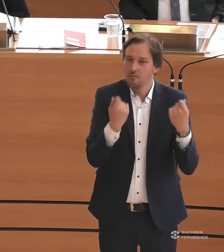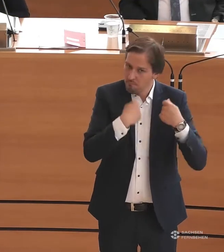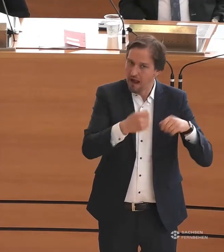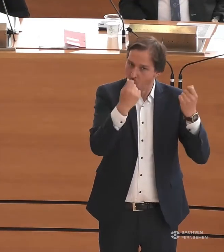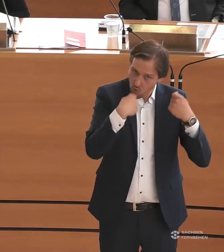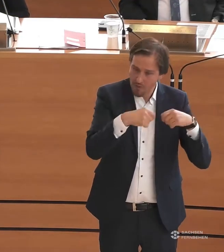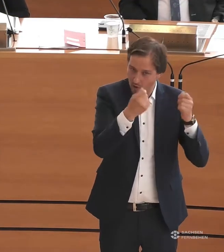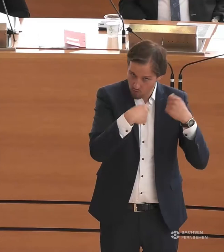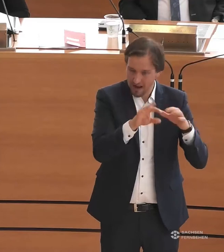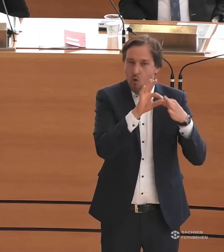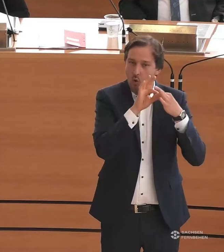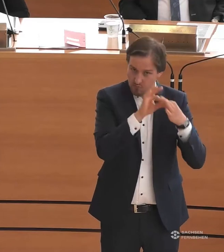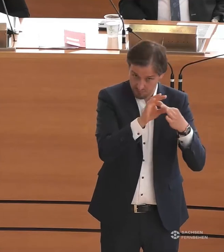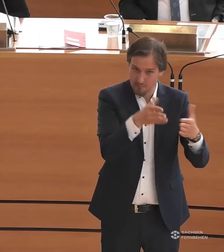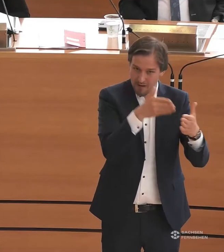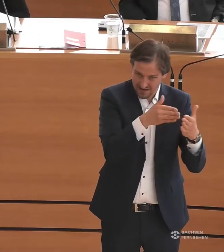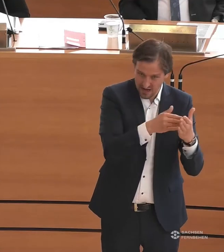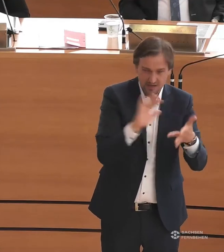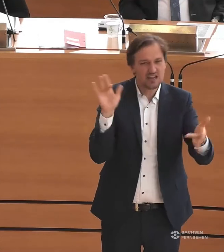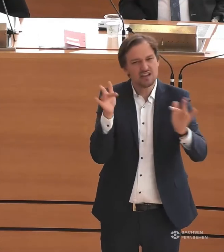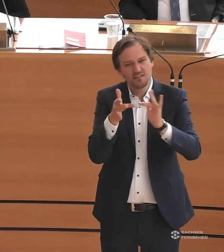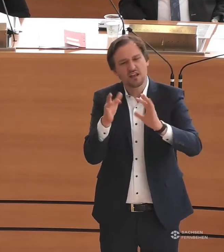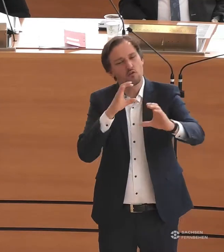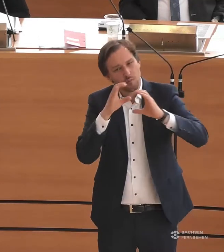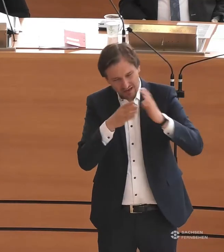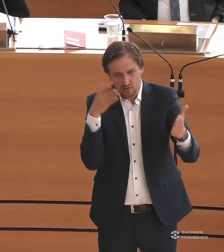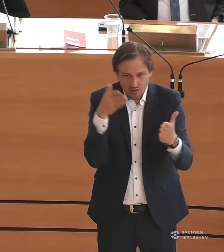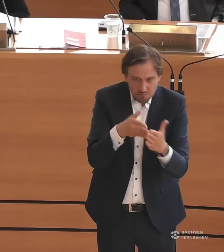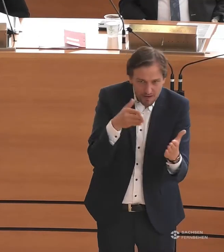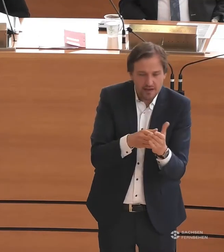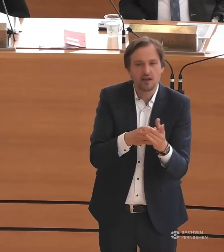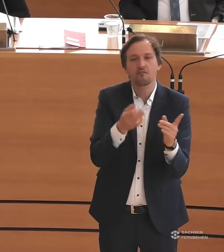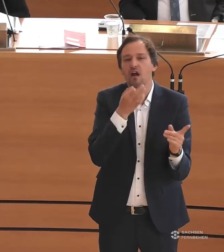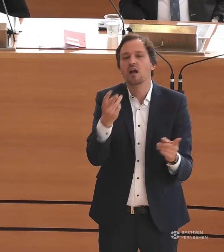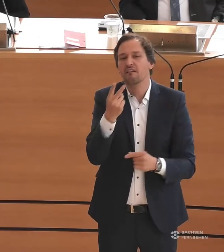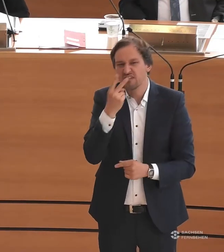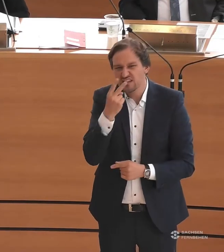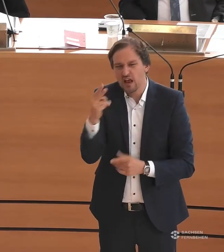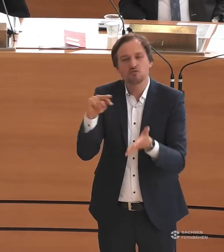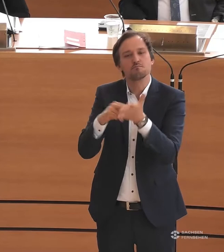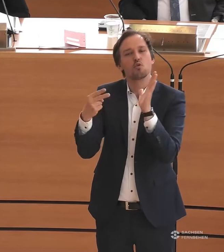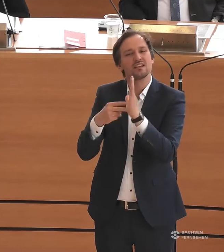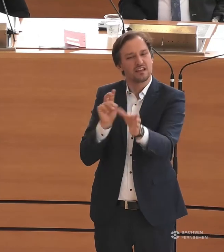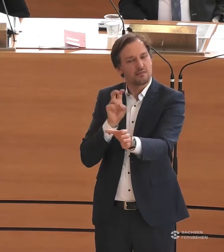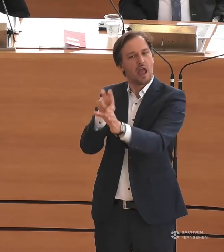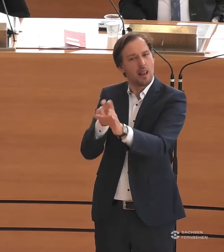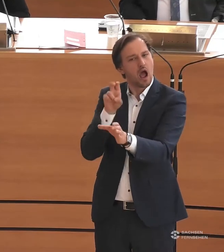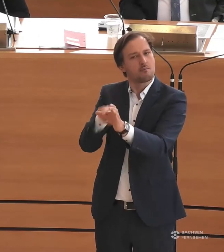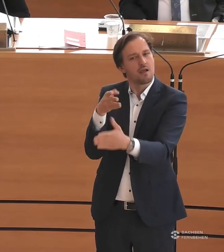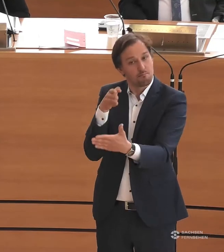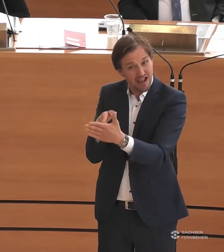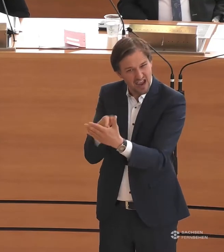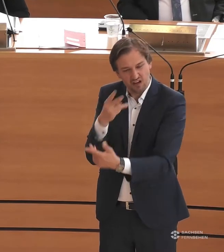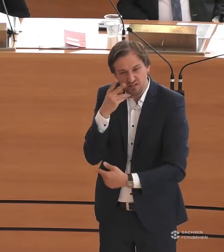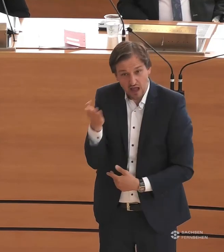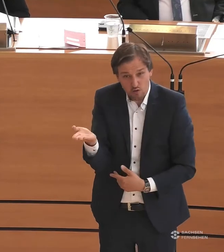Barrieren, neben den Barrieren im Internet oder in der Kommunikation, wie sind eigentlich die Barrieren in der politischen Teilhabe? Und sollten